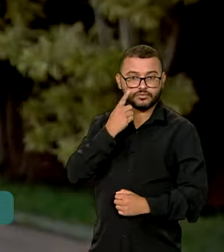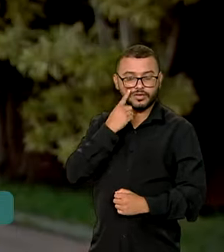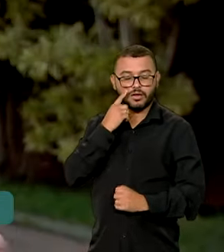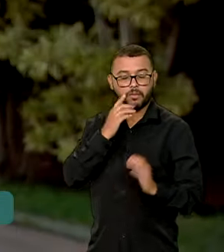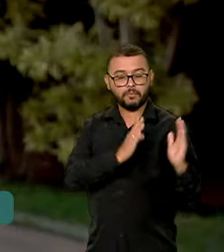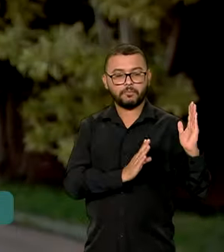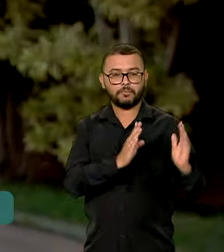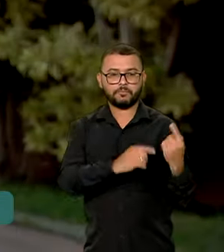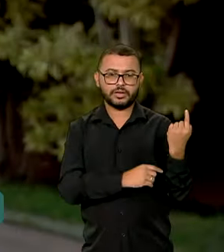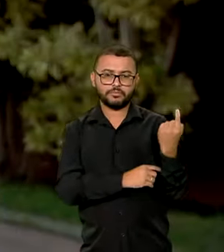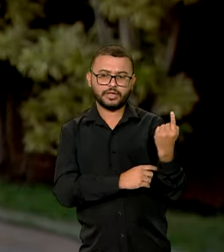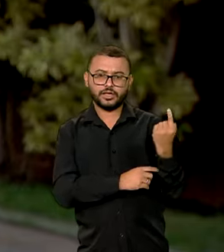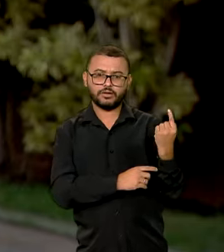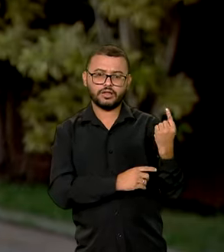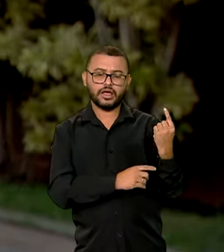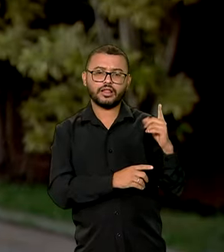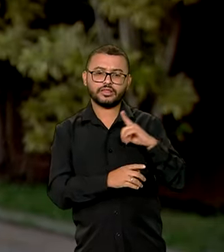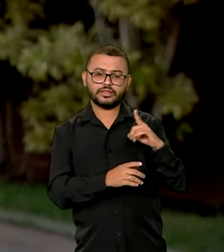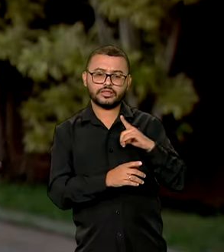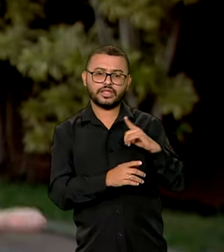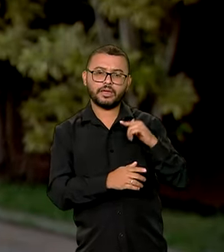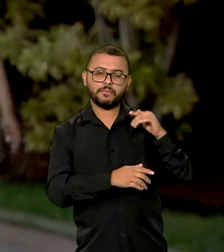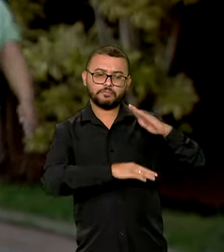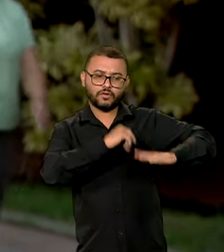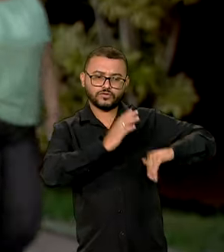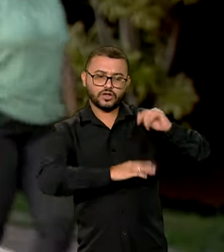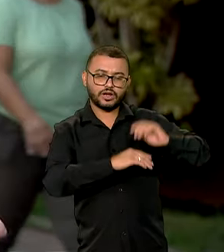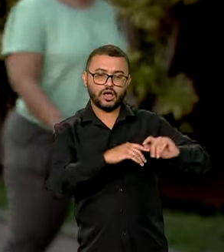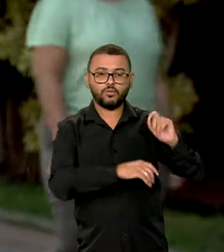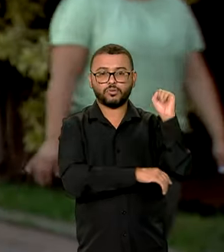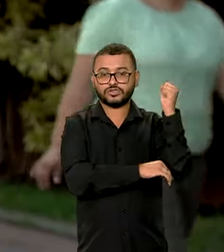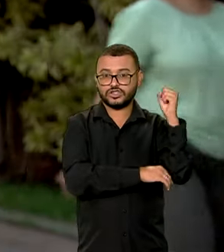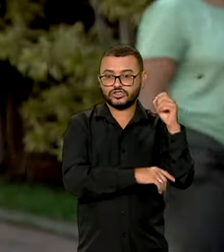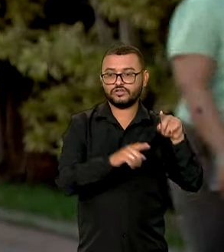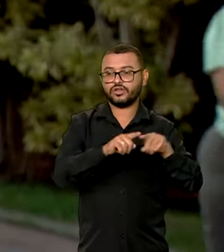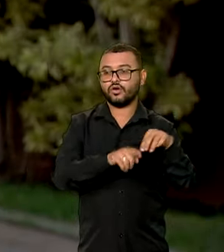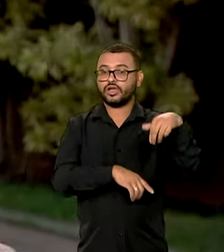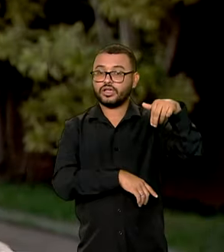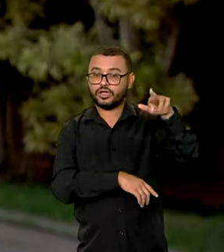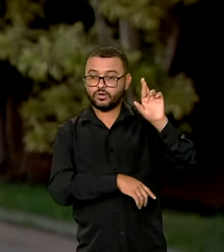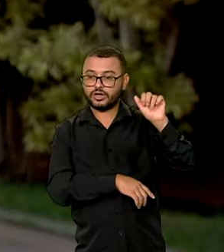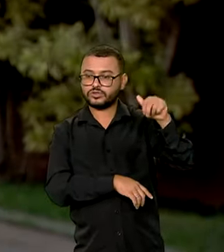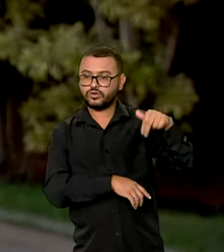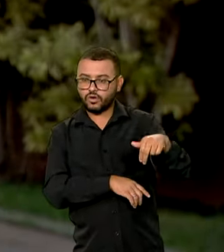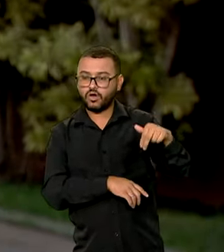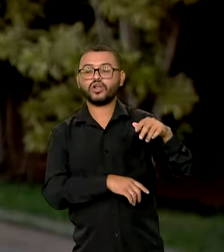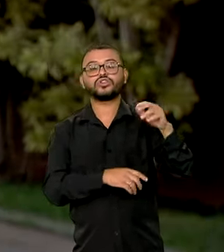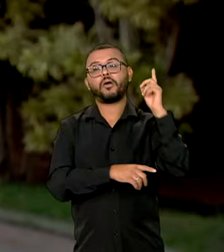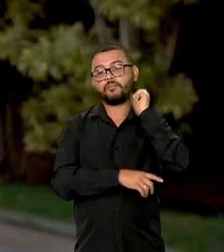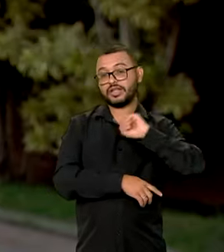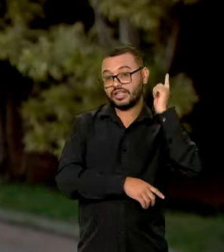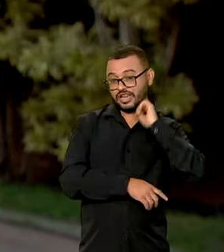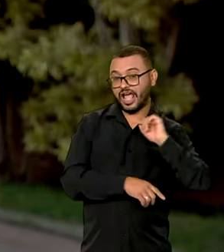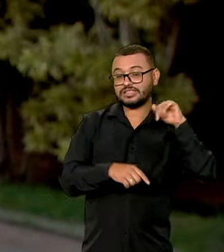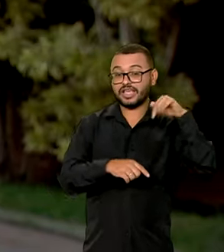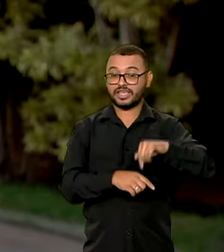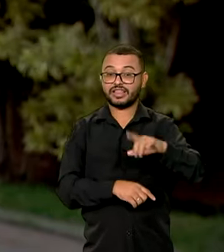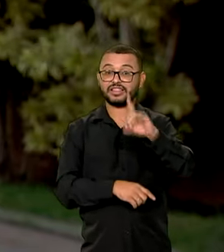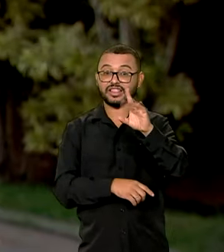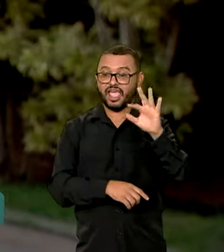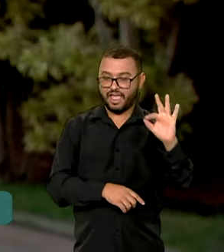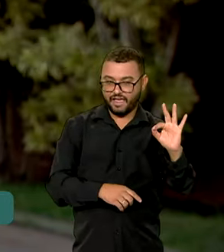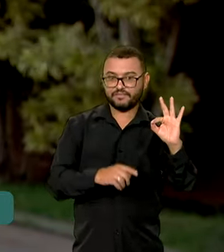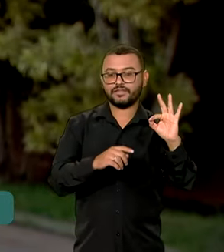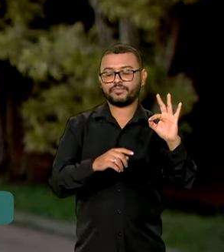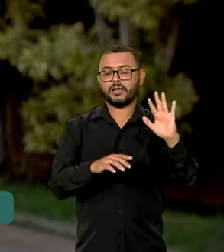etapa, o programa vai atender os profissionais de Sergipe, Rio Grande do Norte, Minas Gerais e aqui do Distrito Federal, em